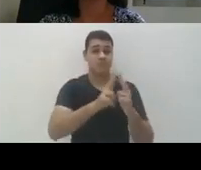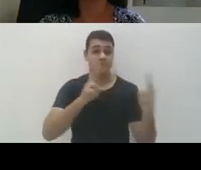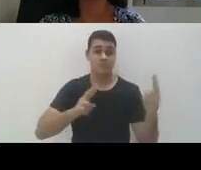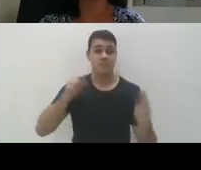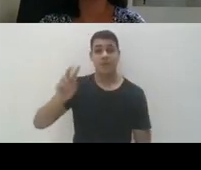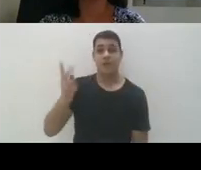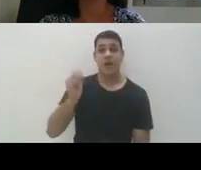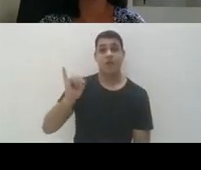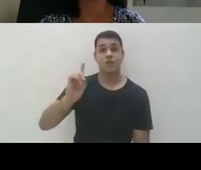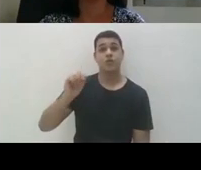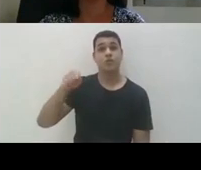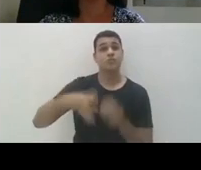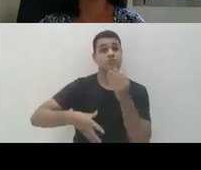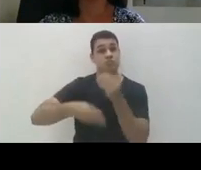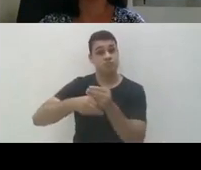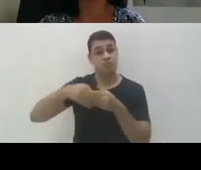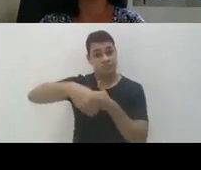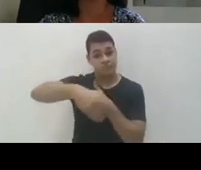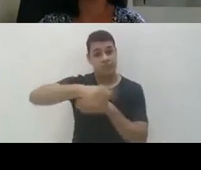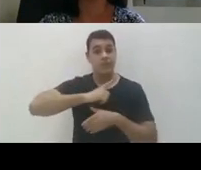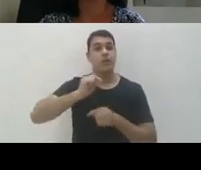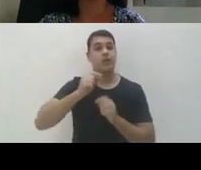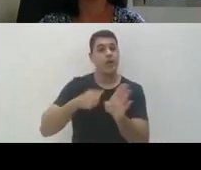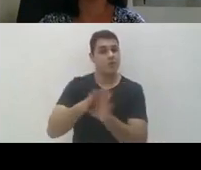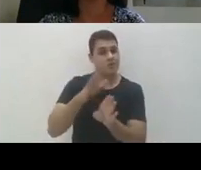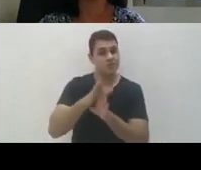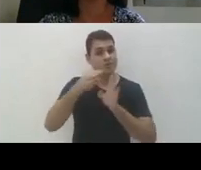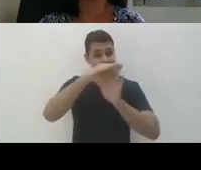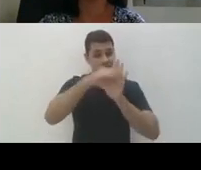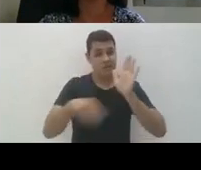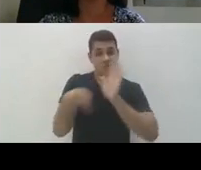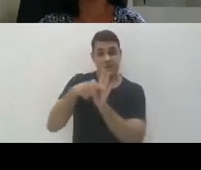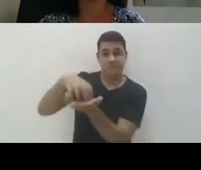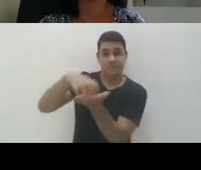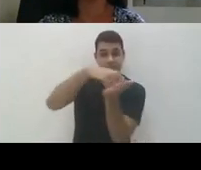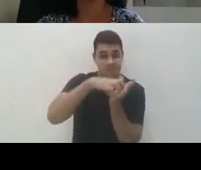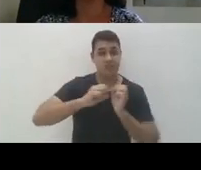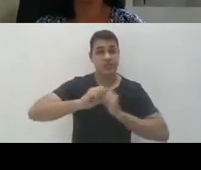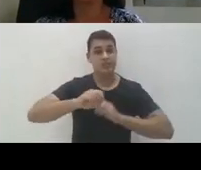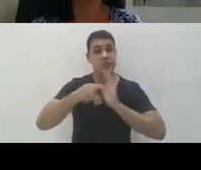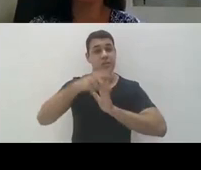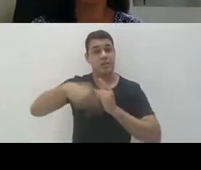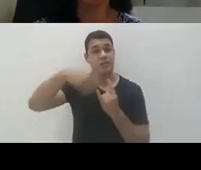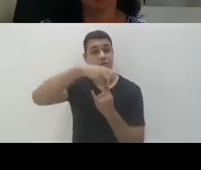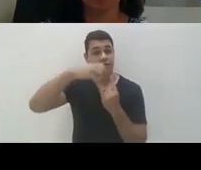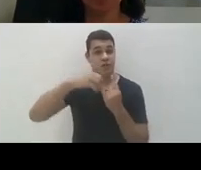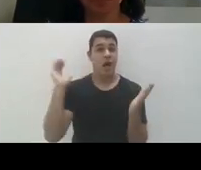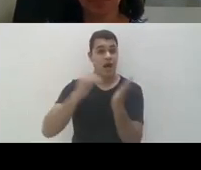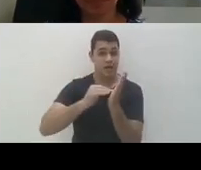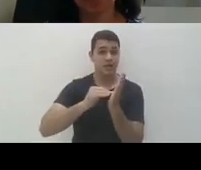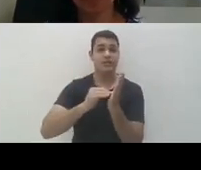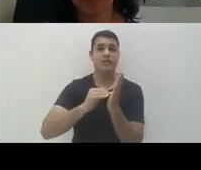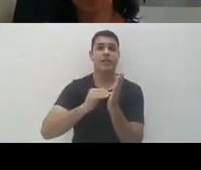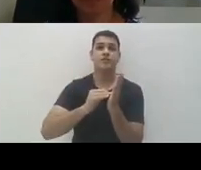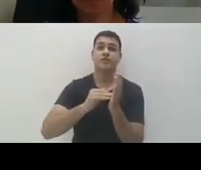a Ilda Gomes, que será lançado o Guia de Acessibilidade para as unidades de ensino da Fiocruz até o final do ano de 2020.